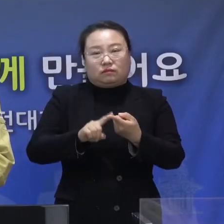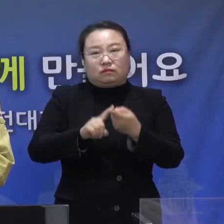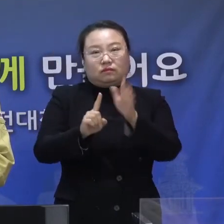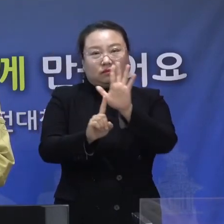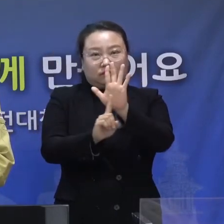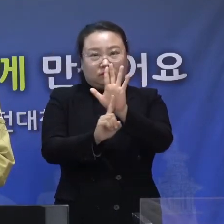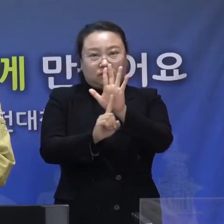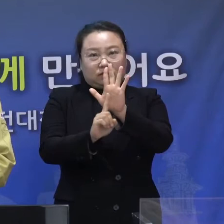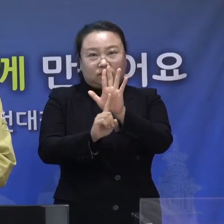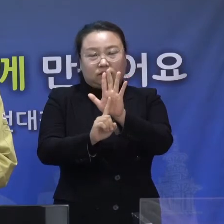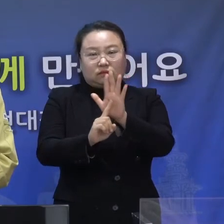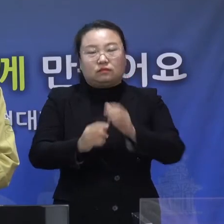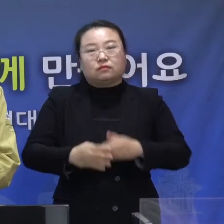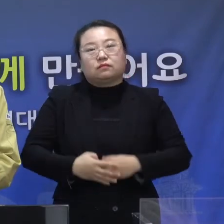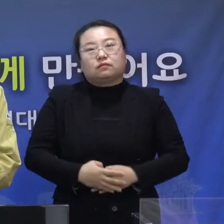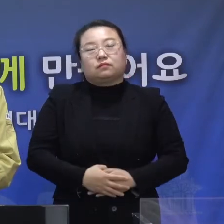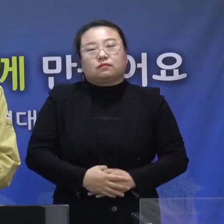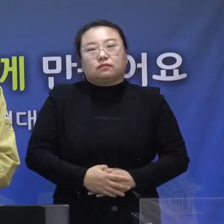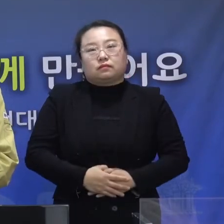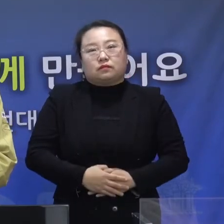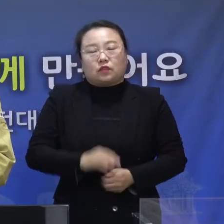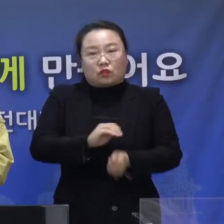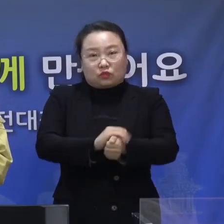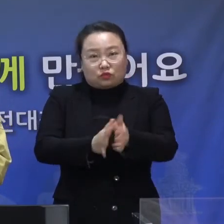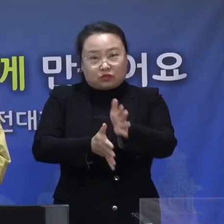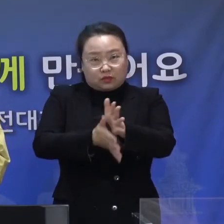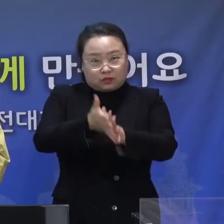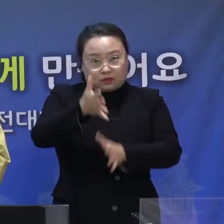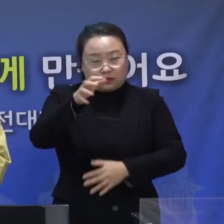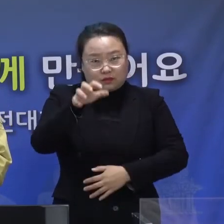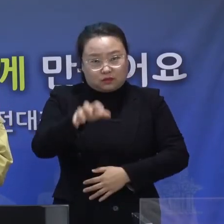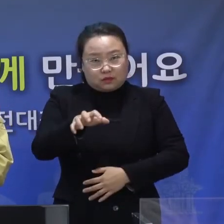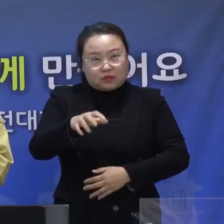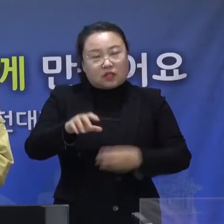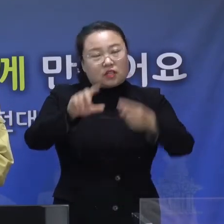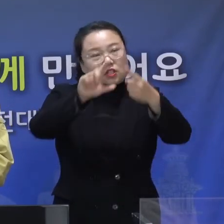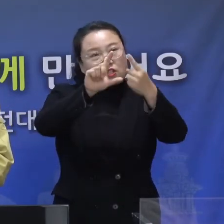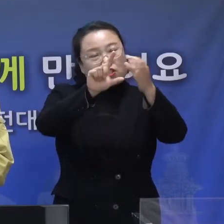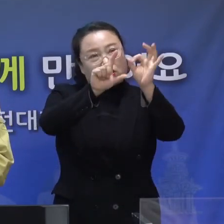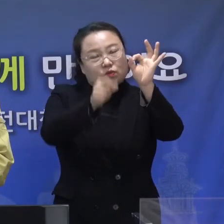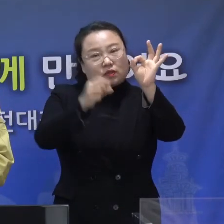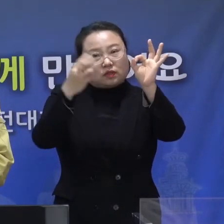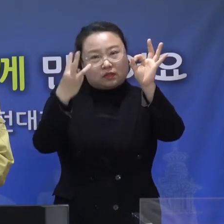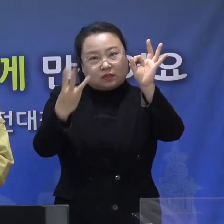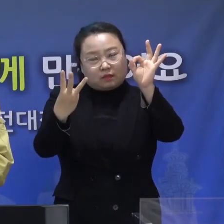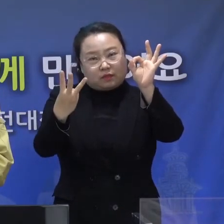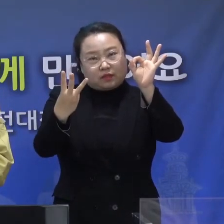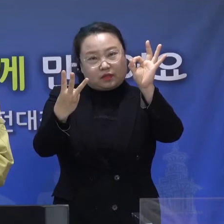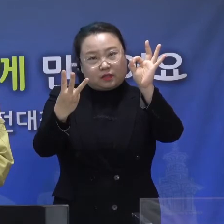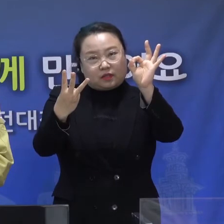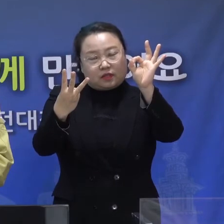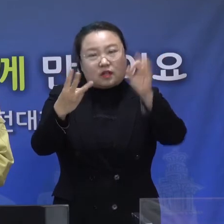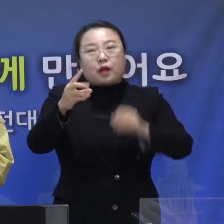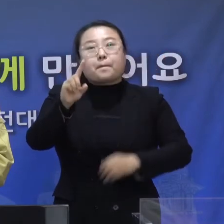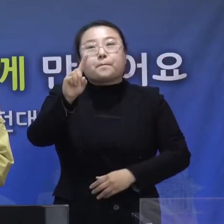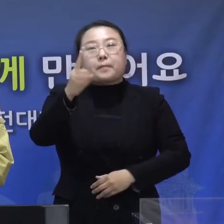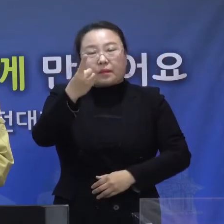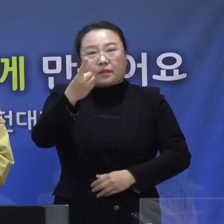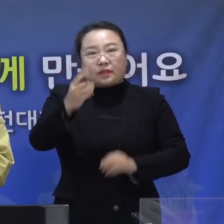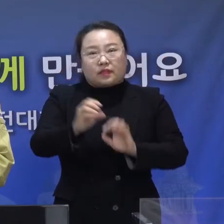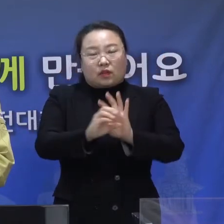브리핑을 드리겠습니다. 우리 경주는 지난 10월 3일 100번째 확진자가 나온 이래